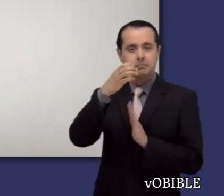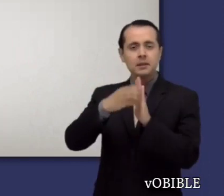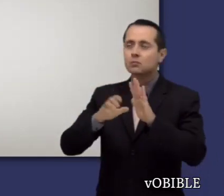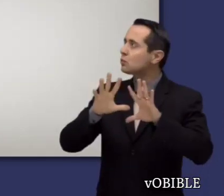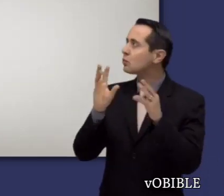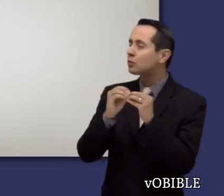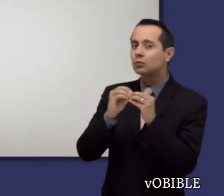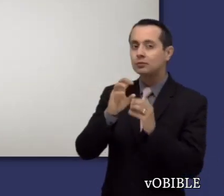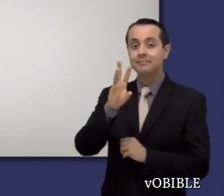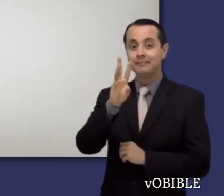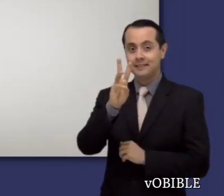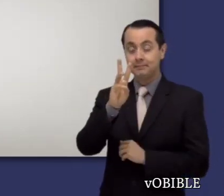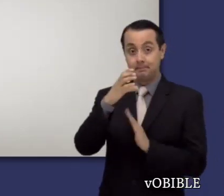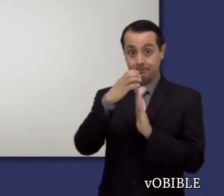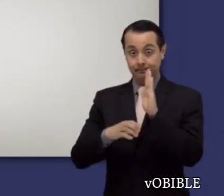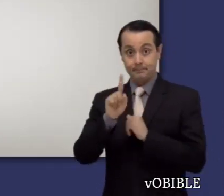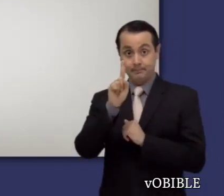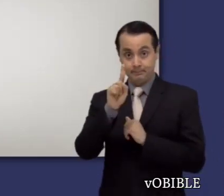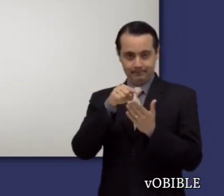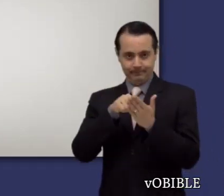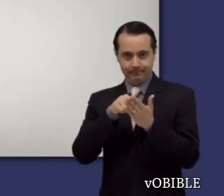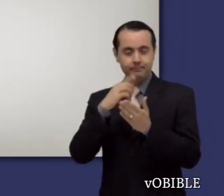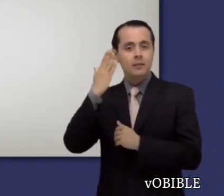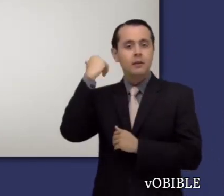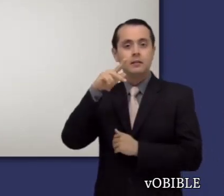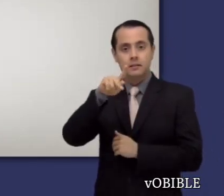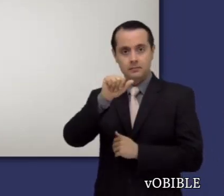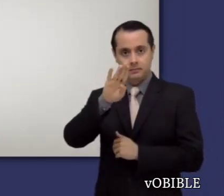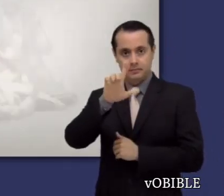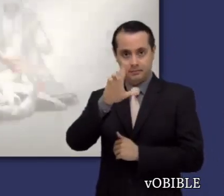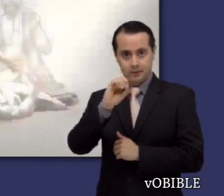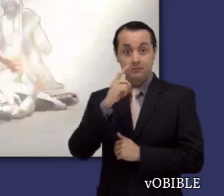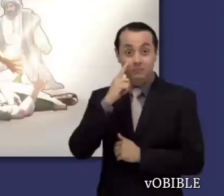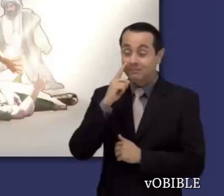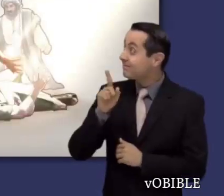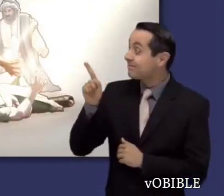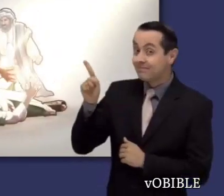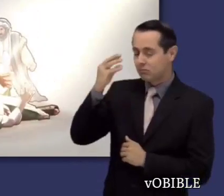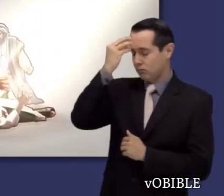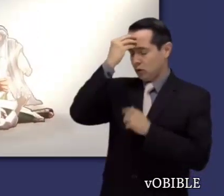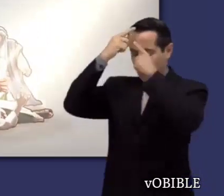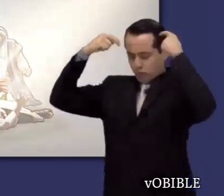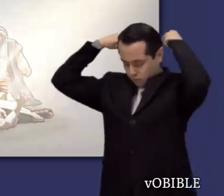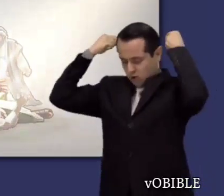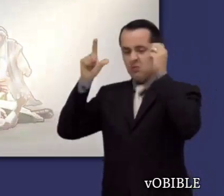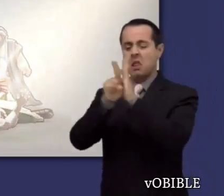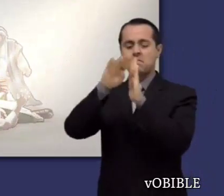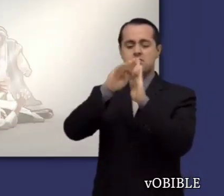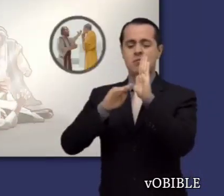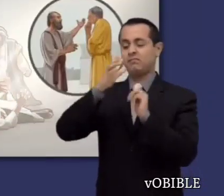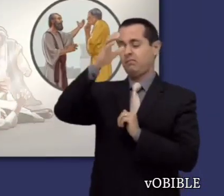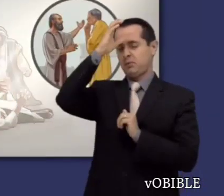La carta a los gálatas tiene seis capítulos. En el capítulo uno, Pablo cuenta cómo se convirtió del